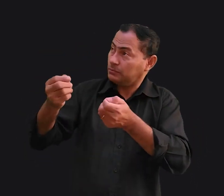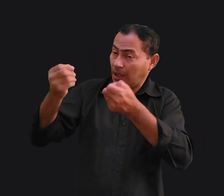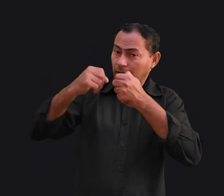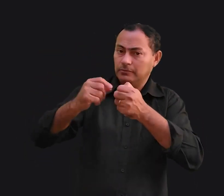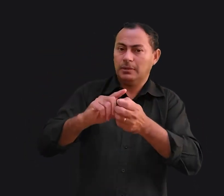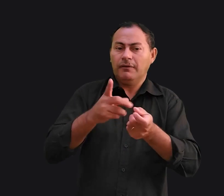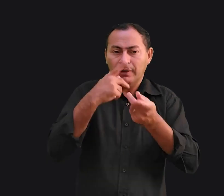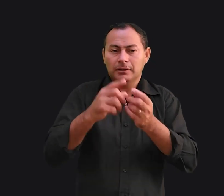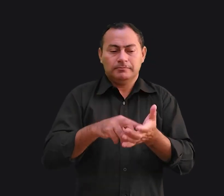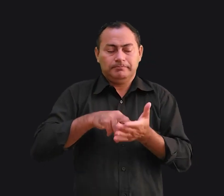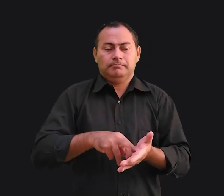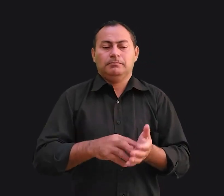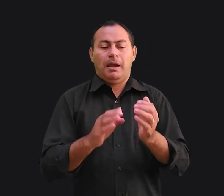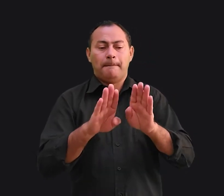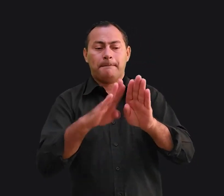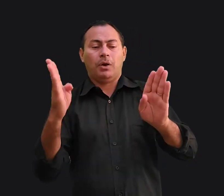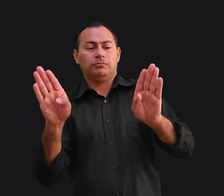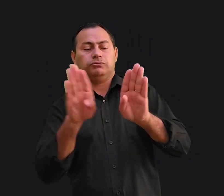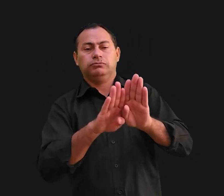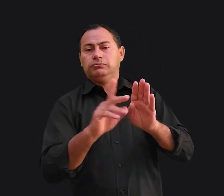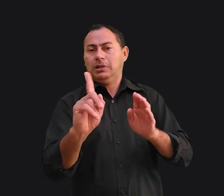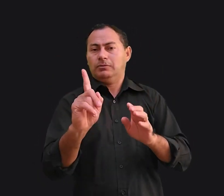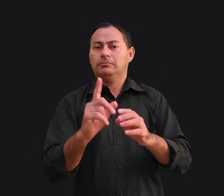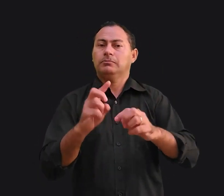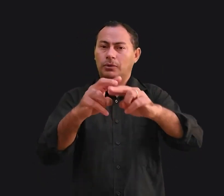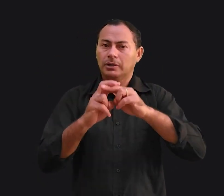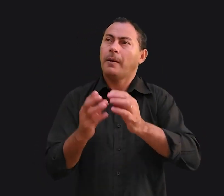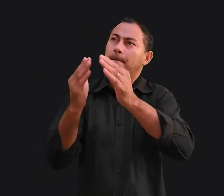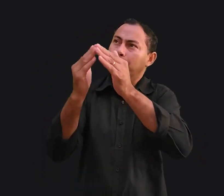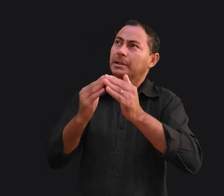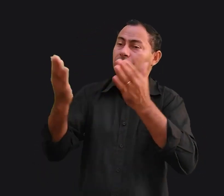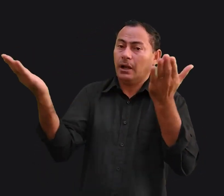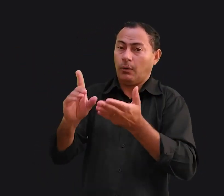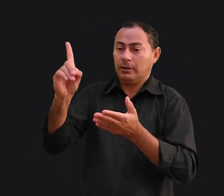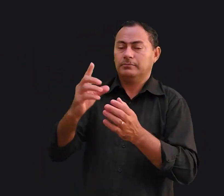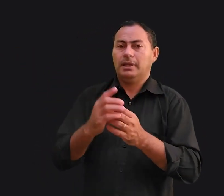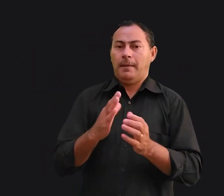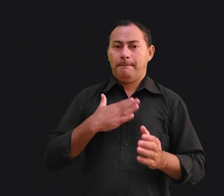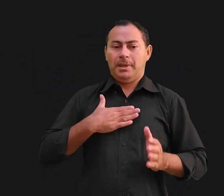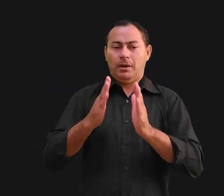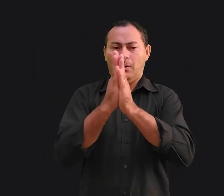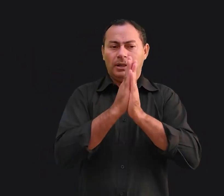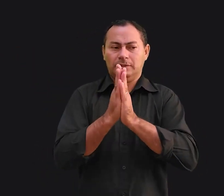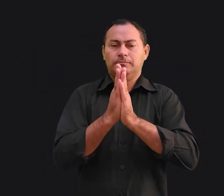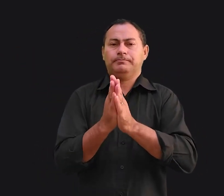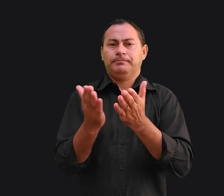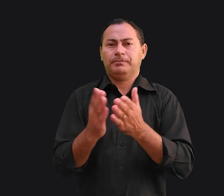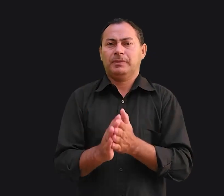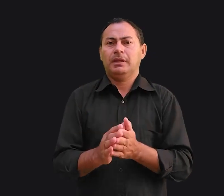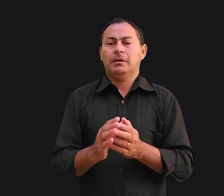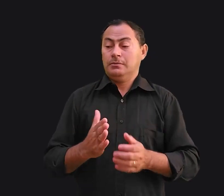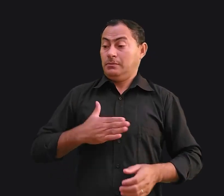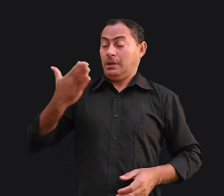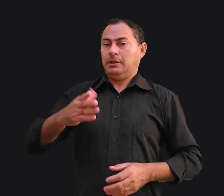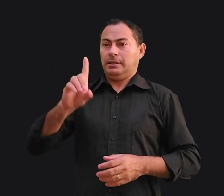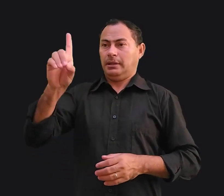que não vai bater a porta na nossa cara. Por isso estou pedindo agora. Essa é minha oração muitas vezes. É surpreendente como Deus